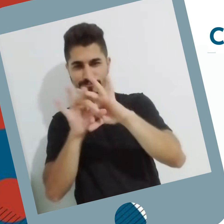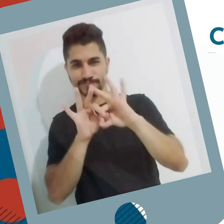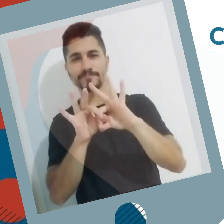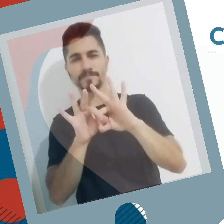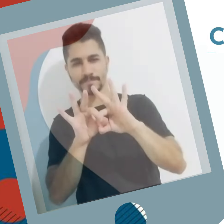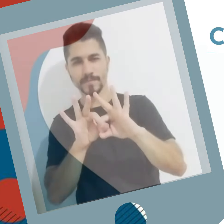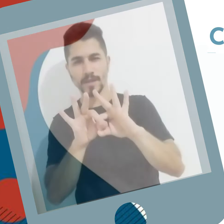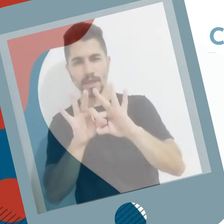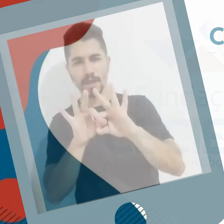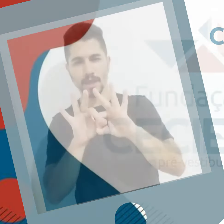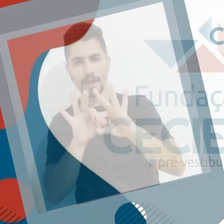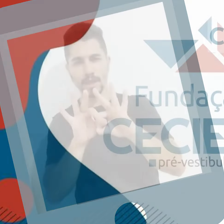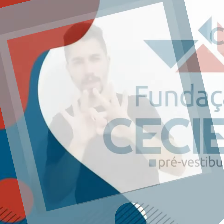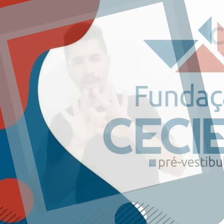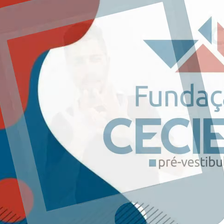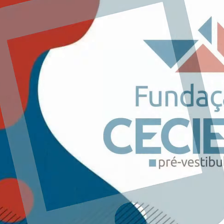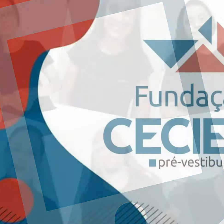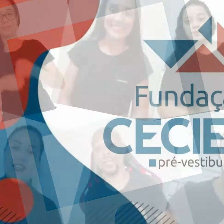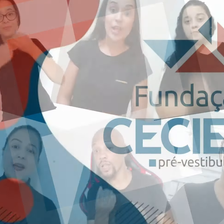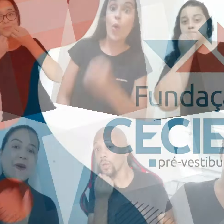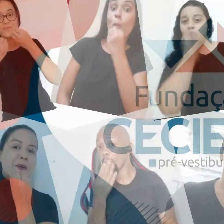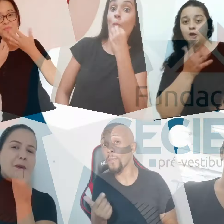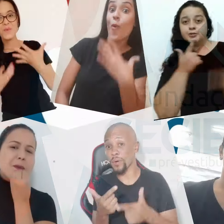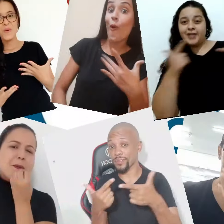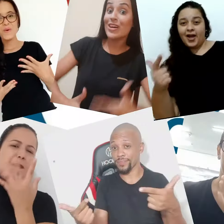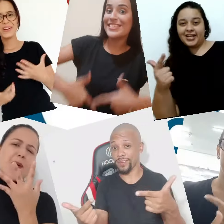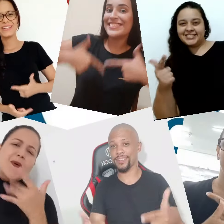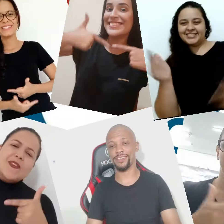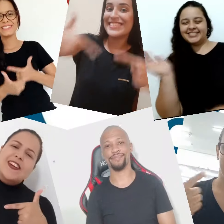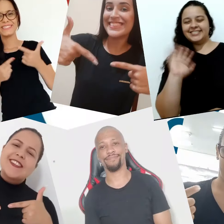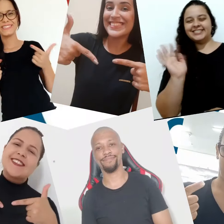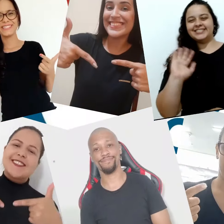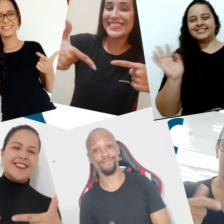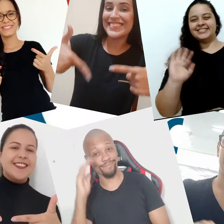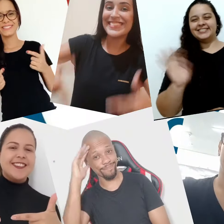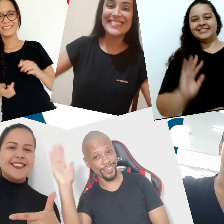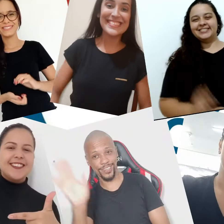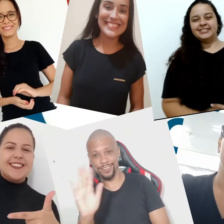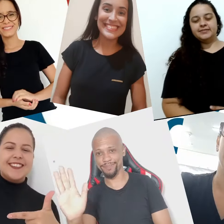Secretaria de Educação. Boa sorte!